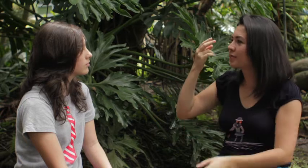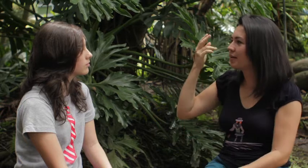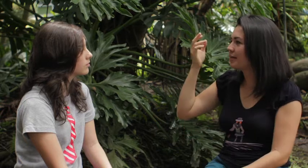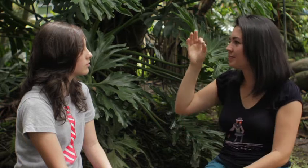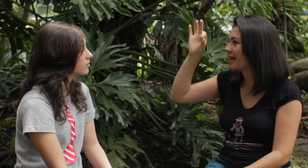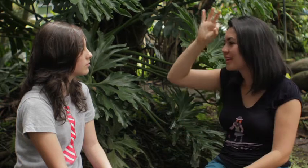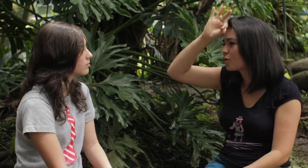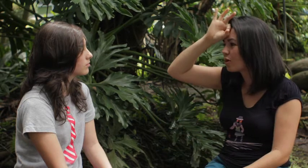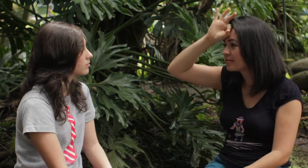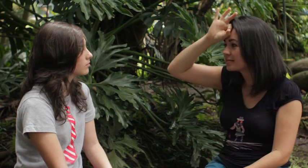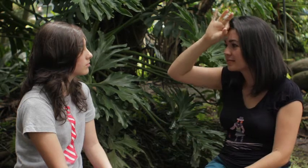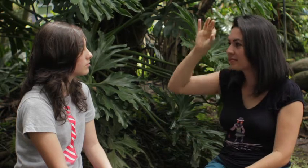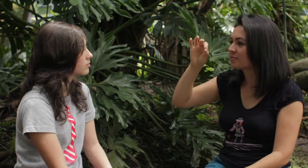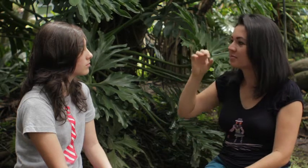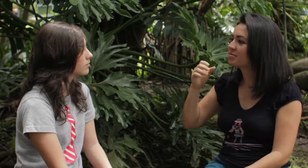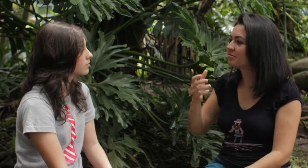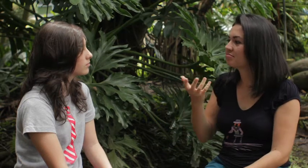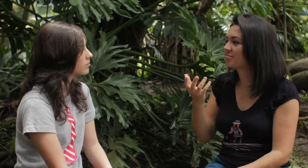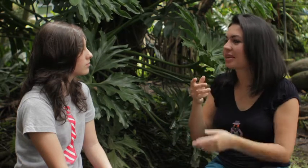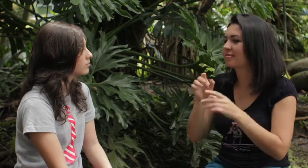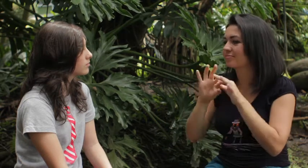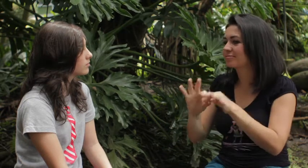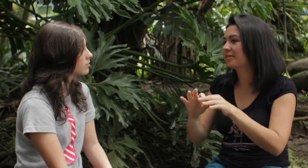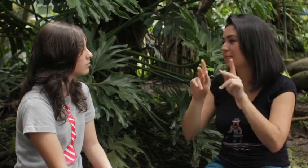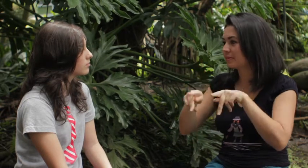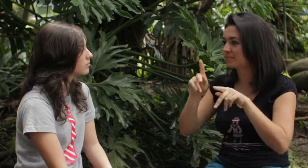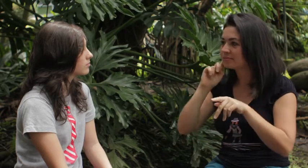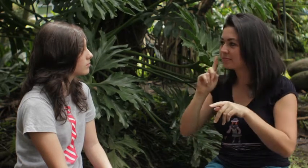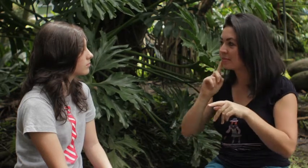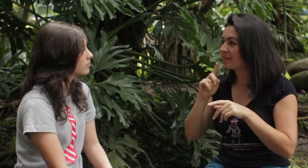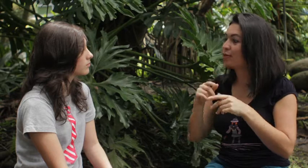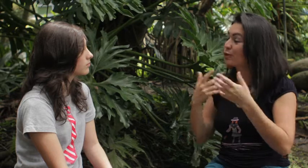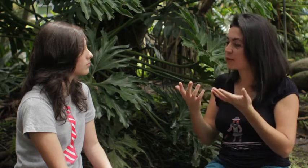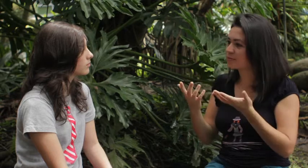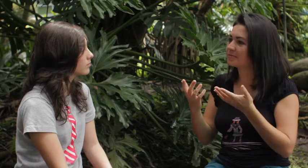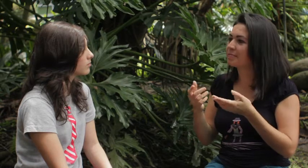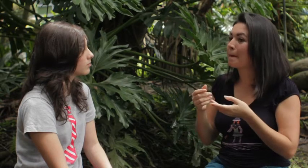Las personas A veces son ignorantes Y entonces